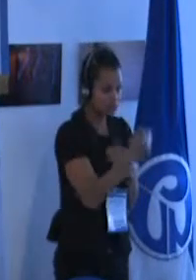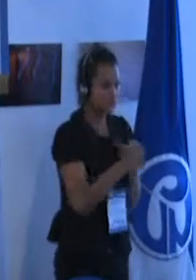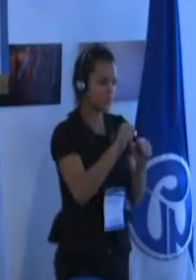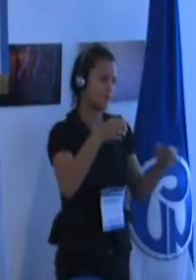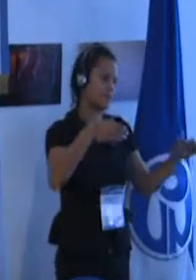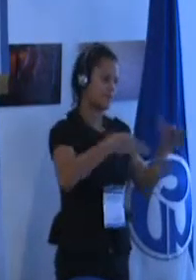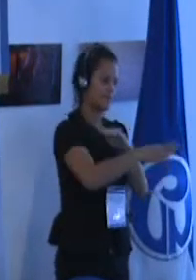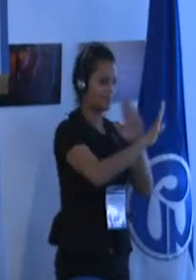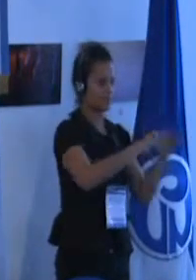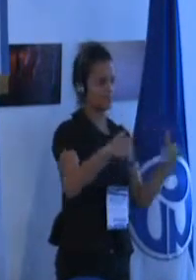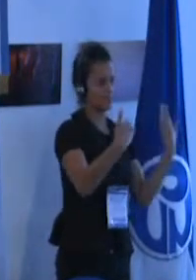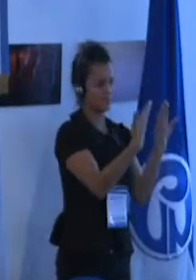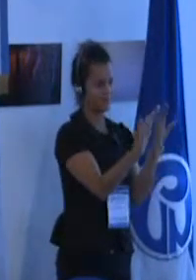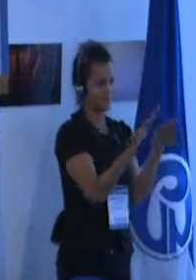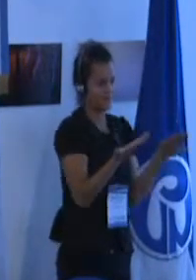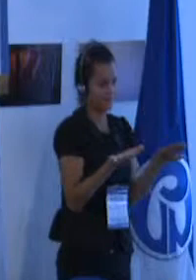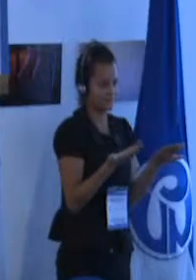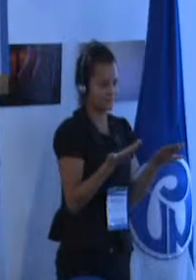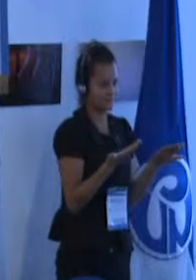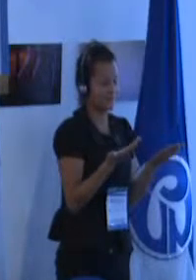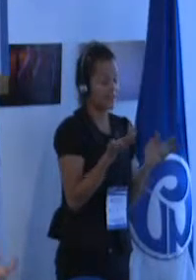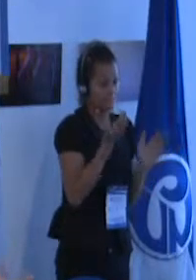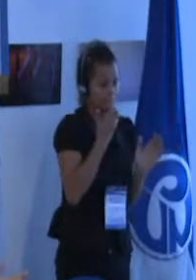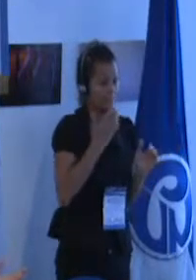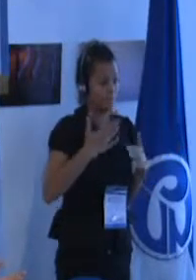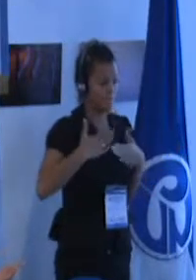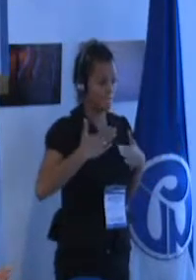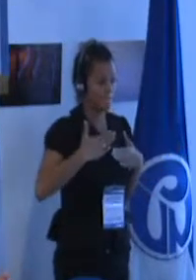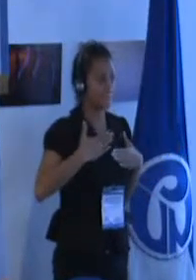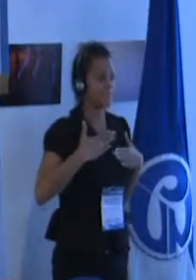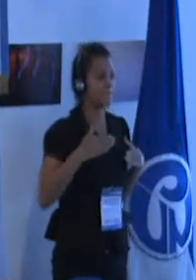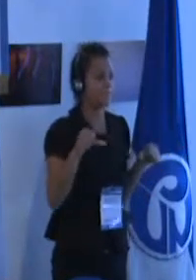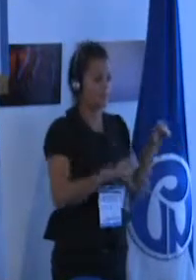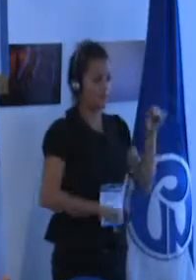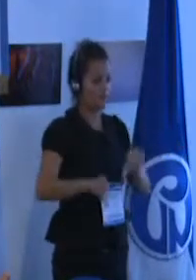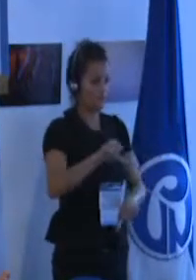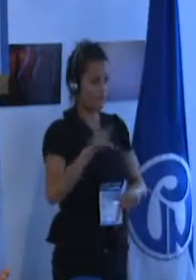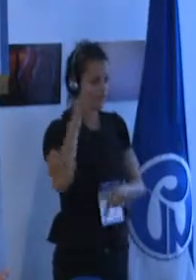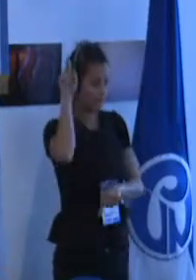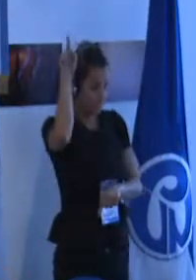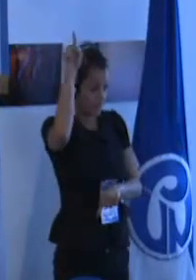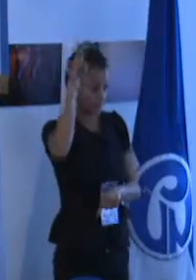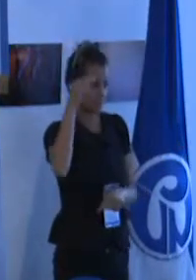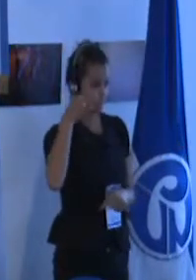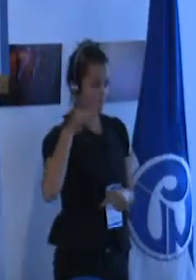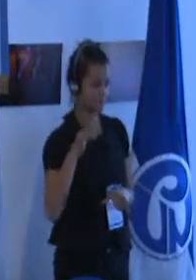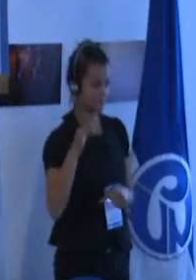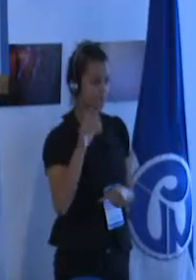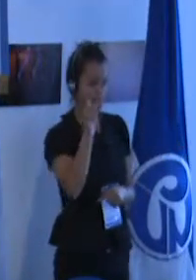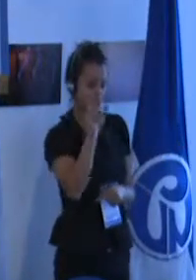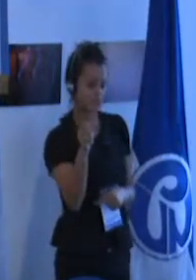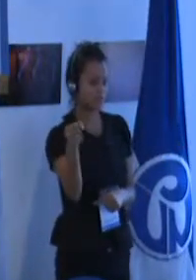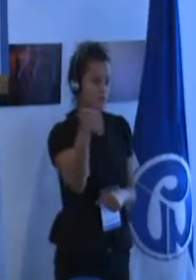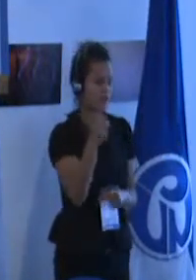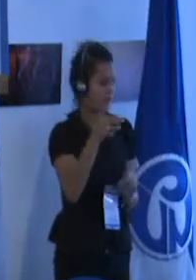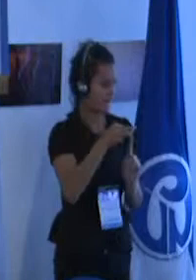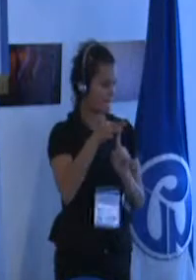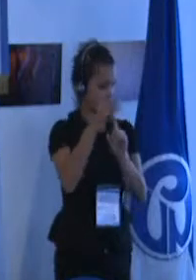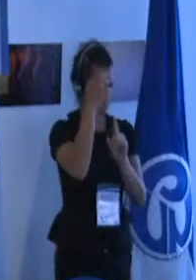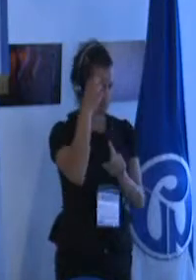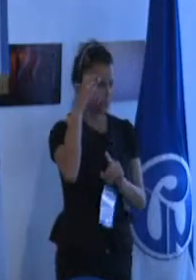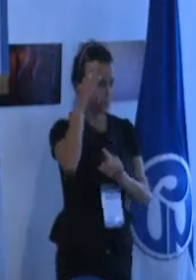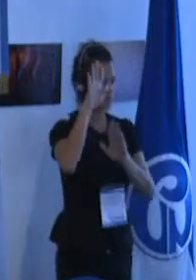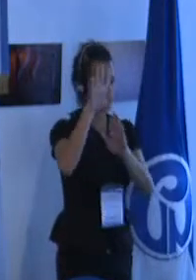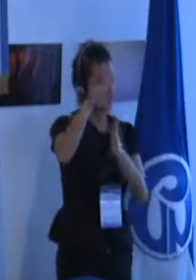en mi laboratorio en Francia tengo un especialista de la lectura se llama